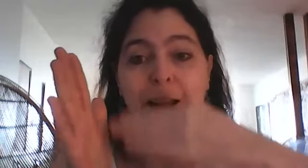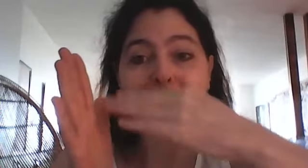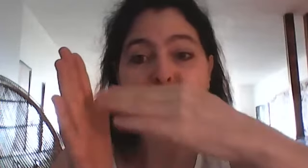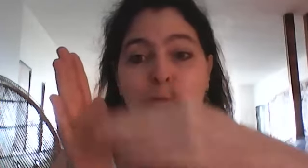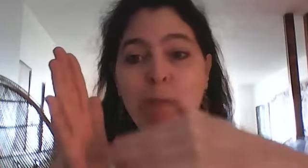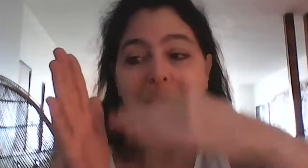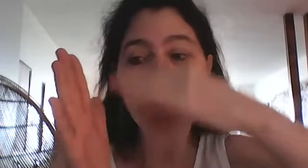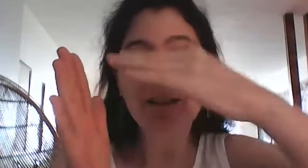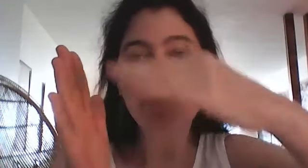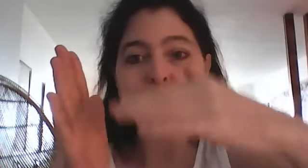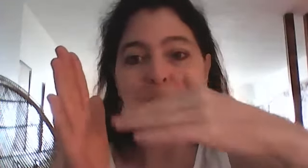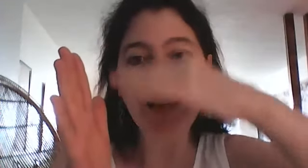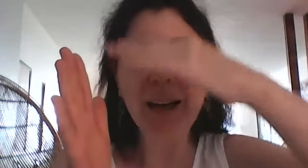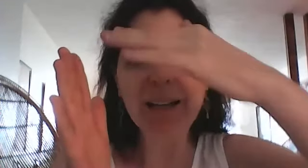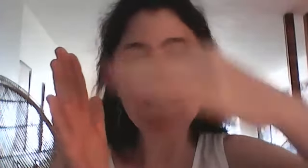un mouvement de spirale